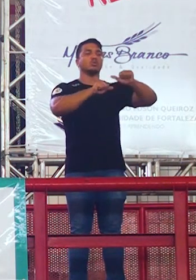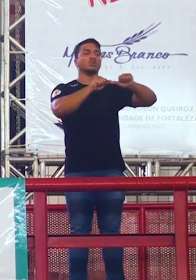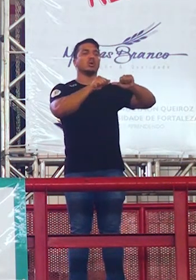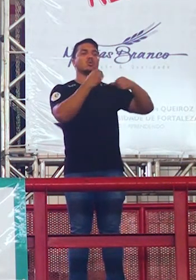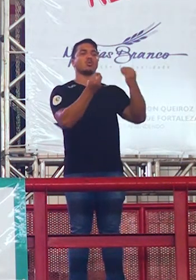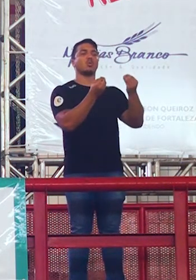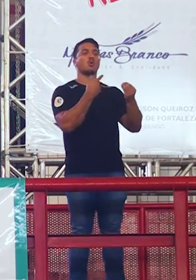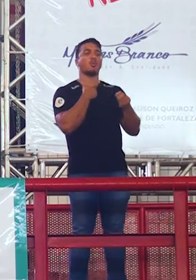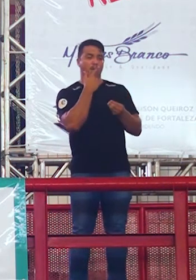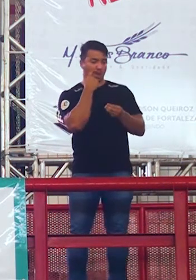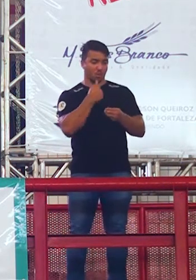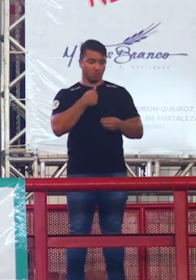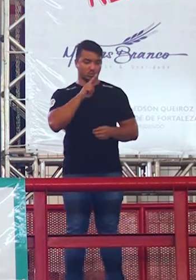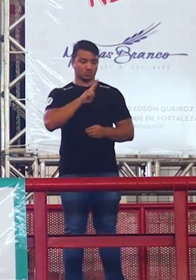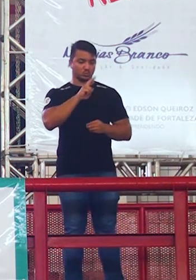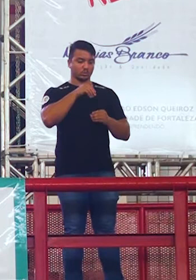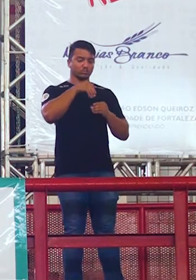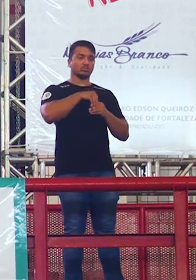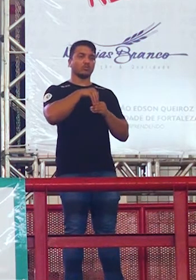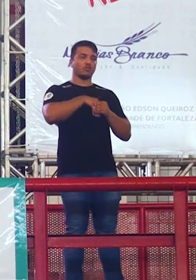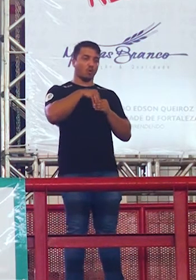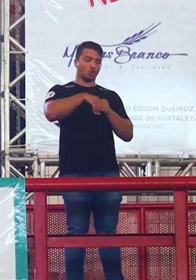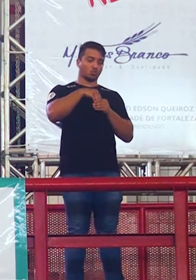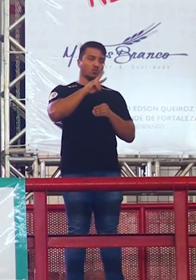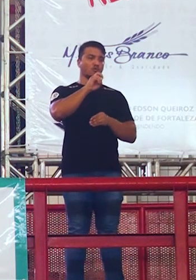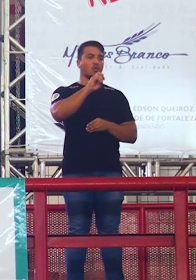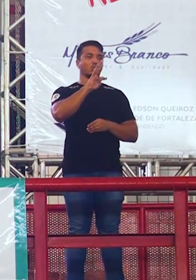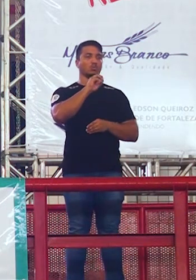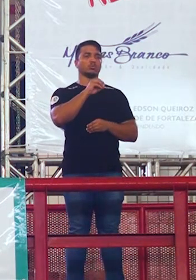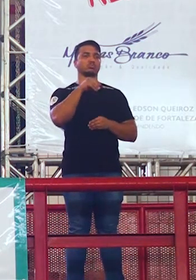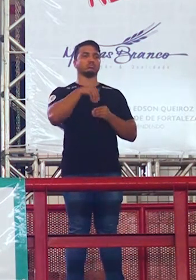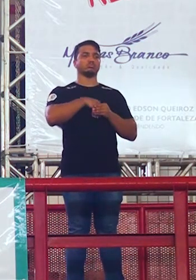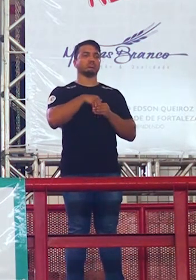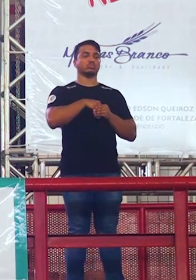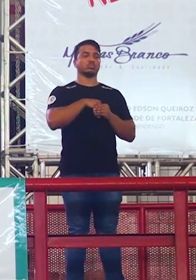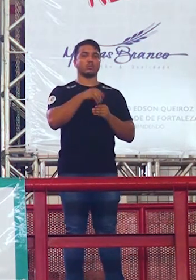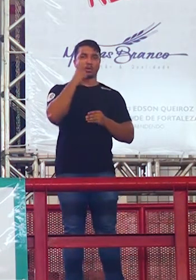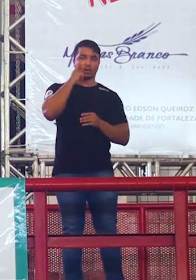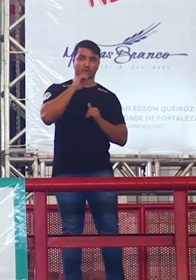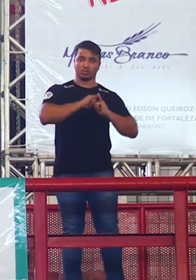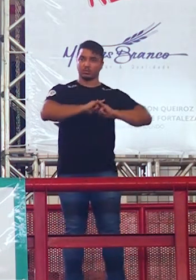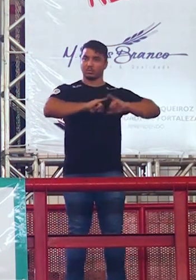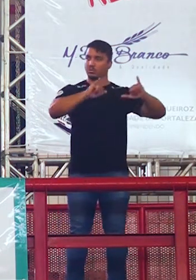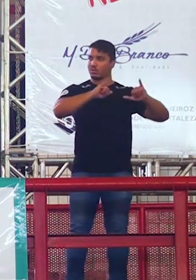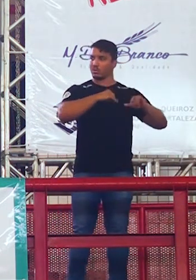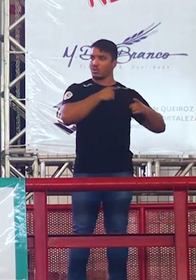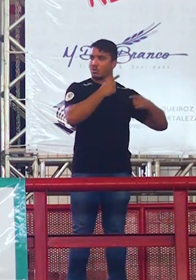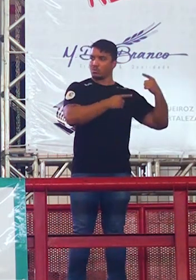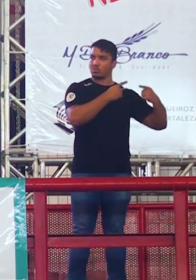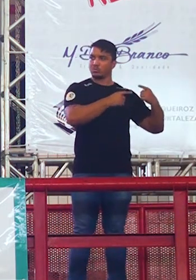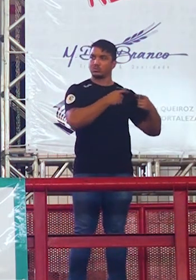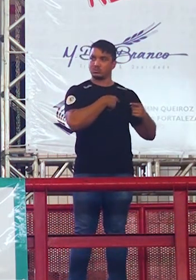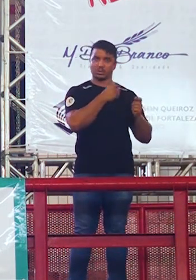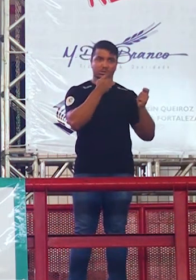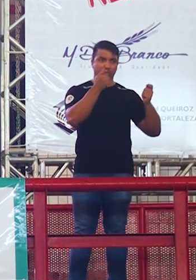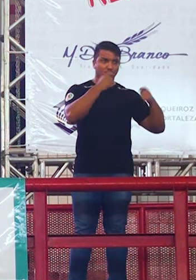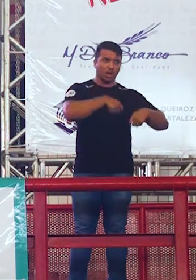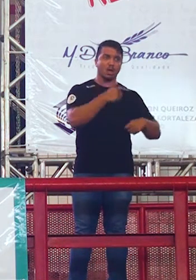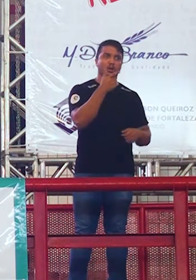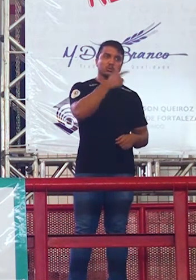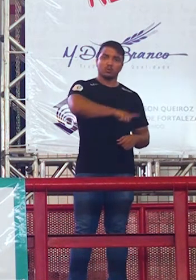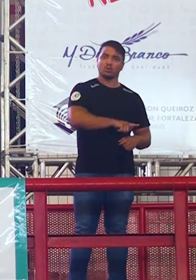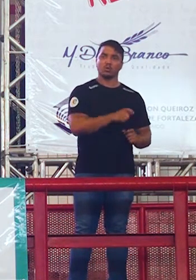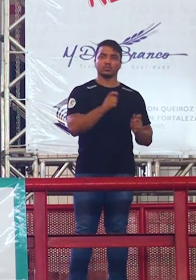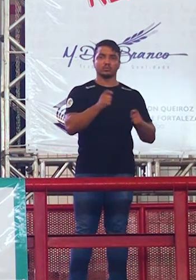instrumento chamado voto. Dei o recado que política pode cair ou não dei? Provei?